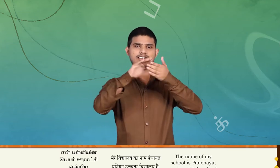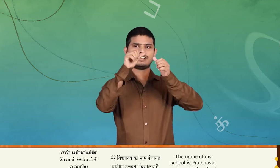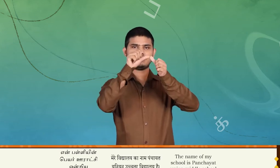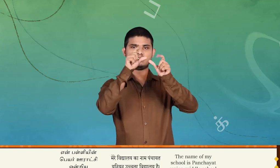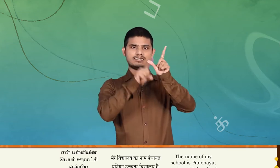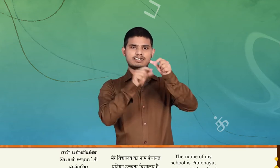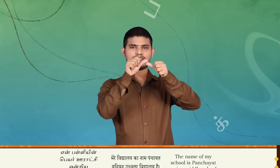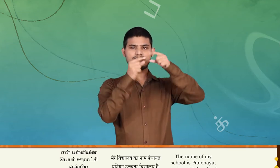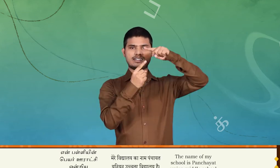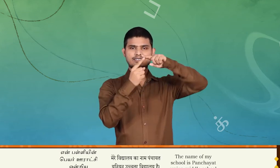Street